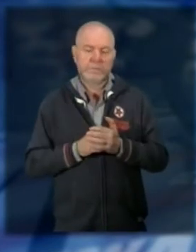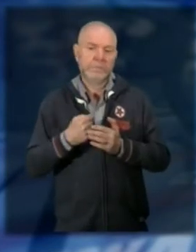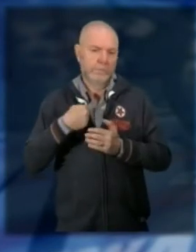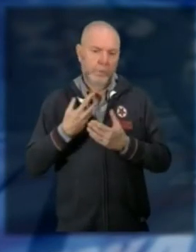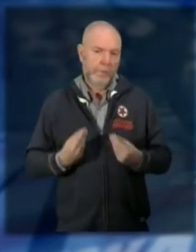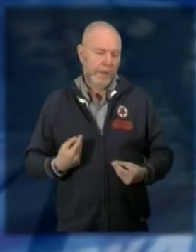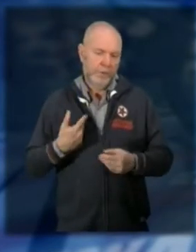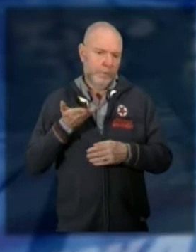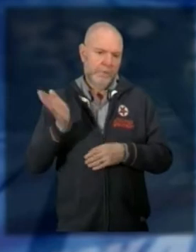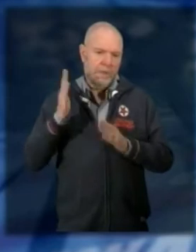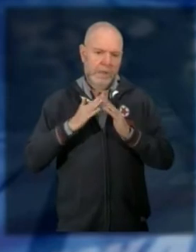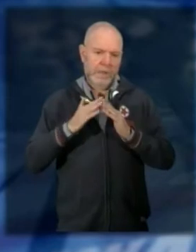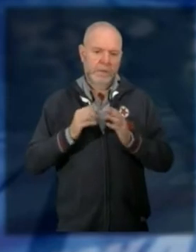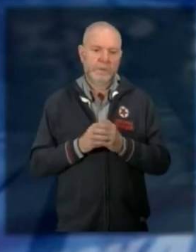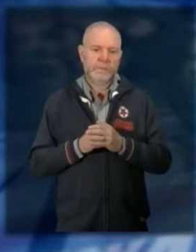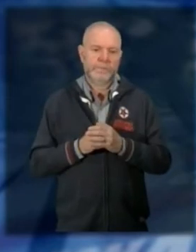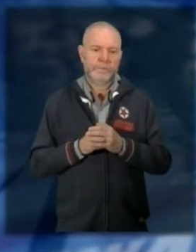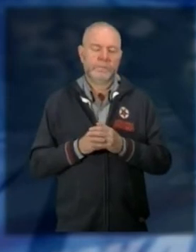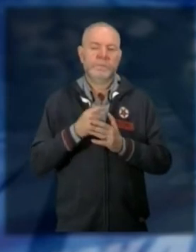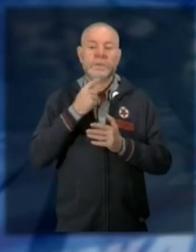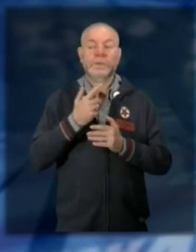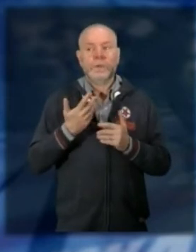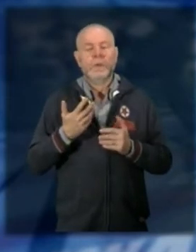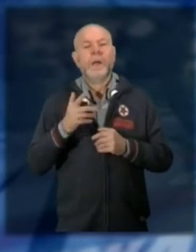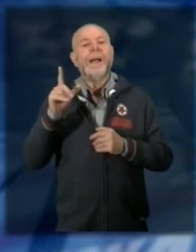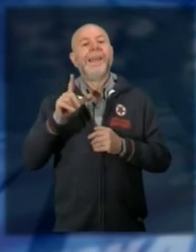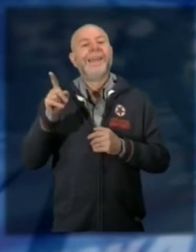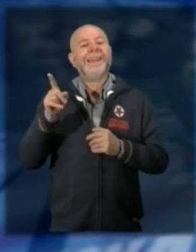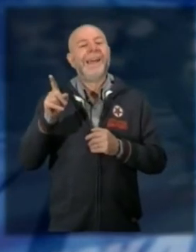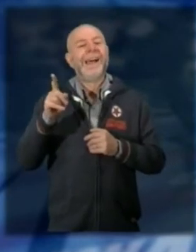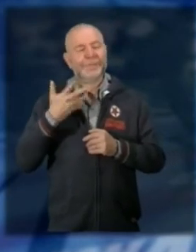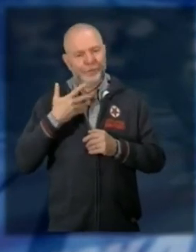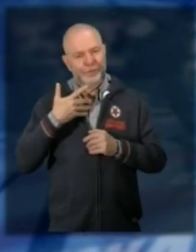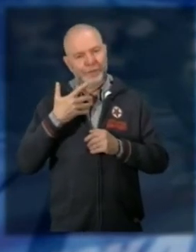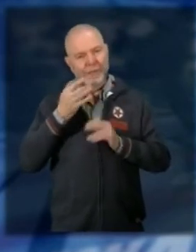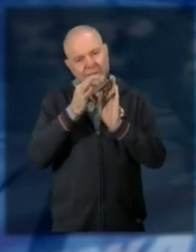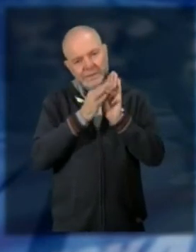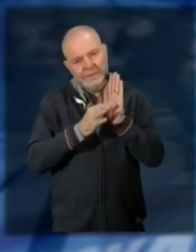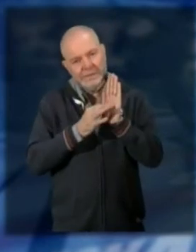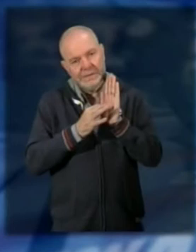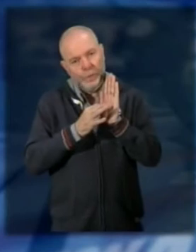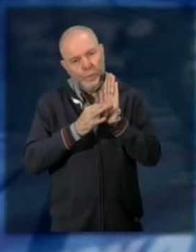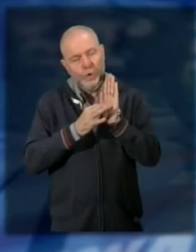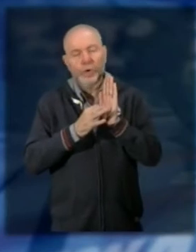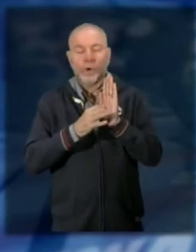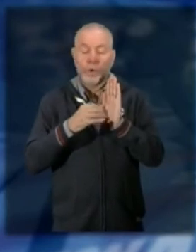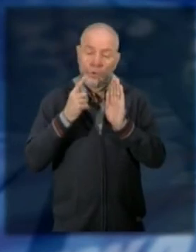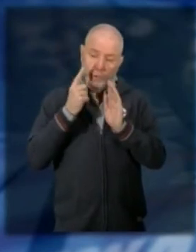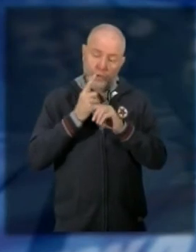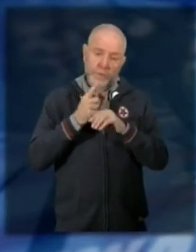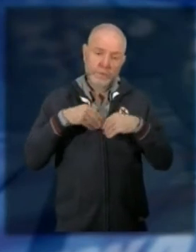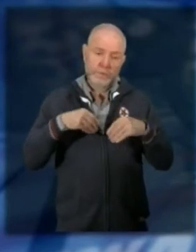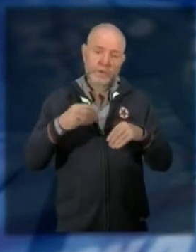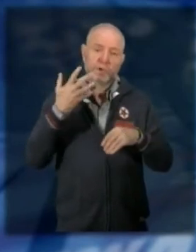ho torto e vado a casa la Lega c'è uno statuto e bisognava avere per partecipare alle votazioni